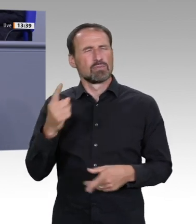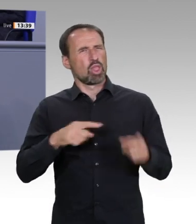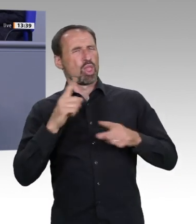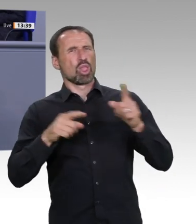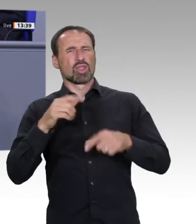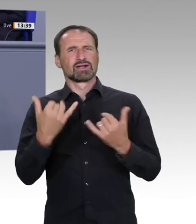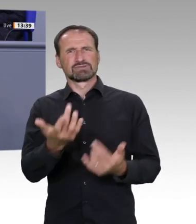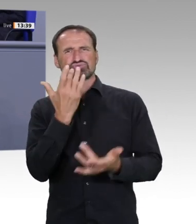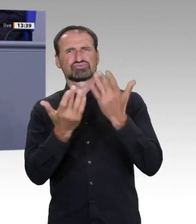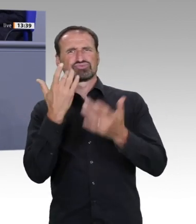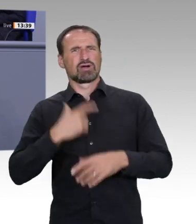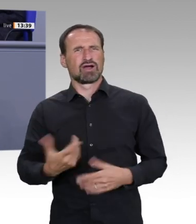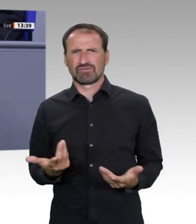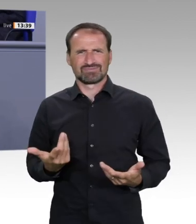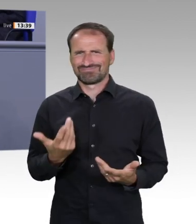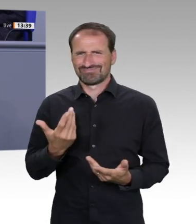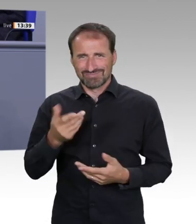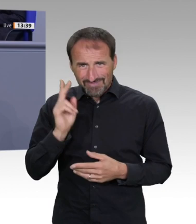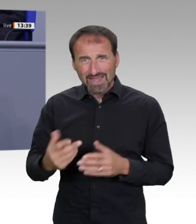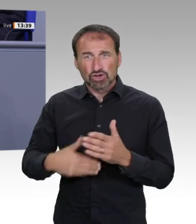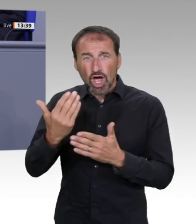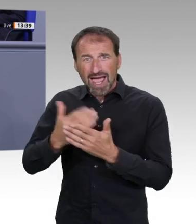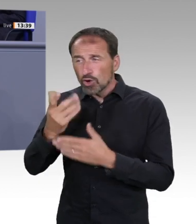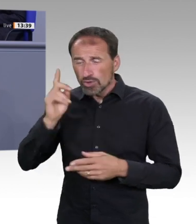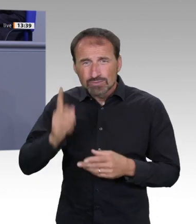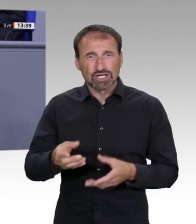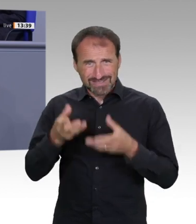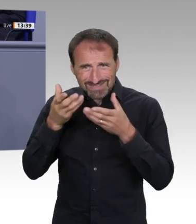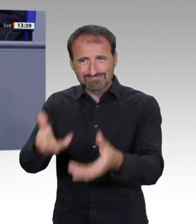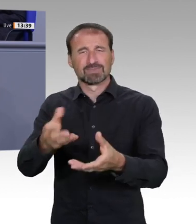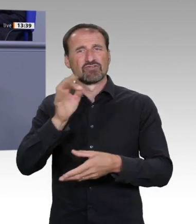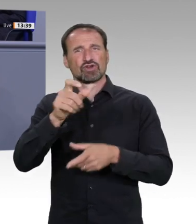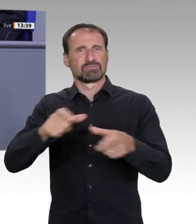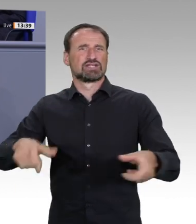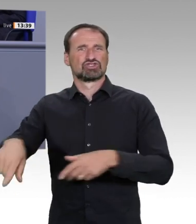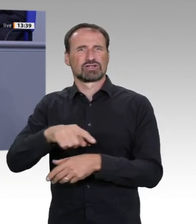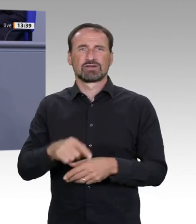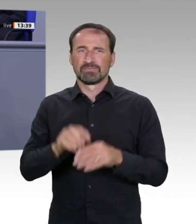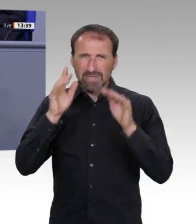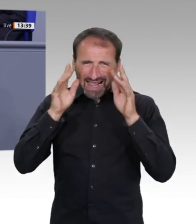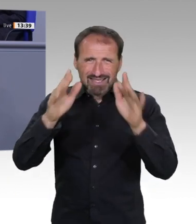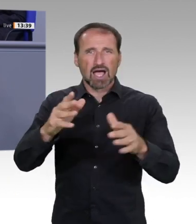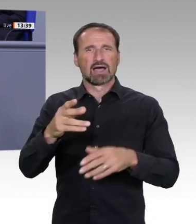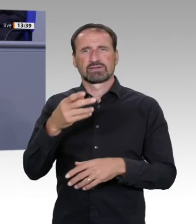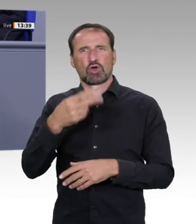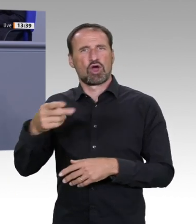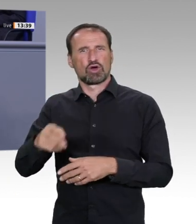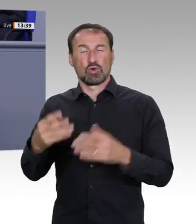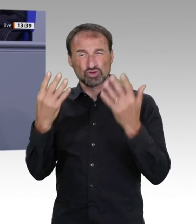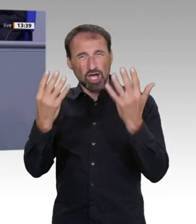muss auch bei den Menschen ankommen. Und Frau Benning, Sie haben zu Recht angesprochen FONA. Wir machen jetzt seit 15 Jahren